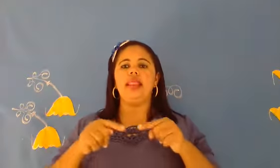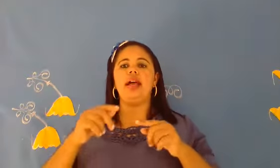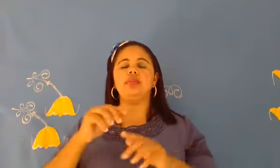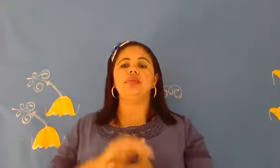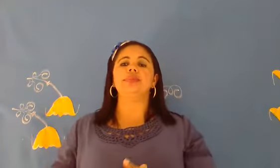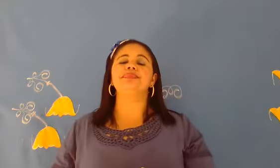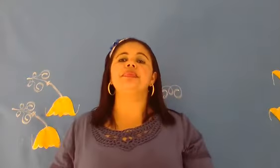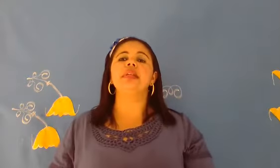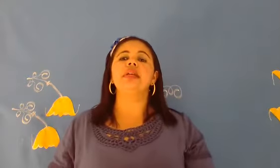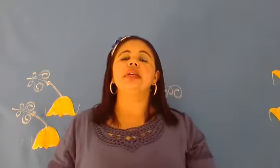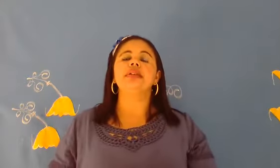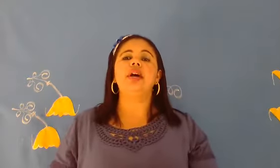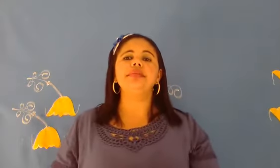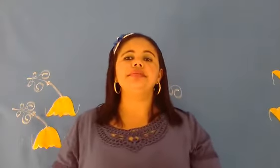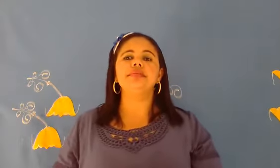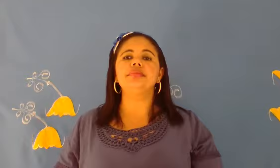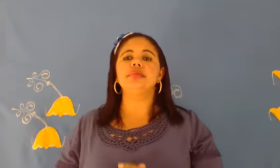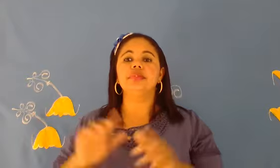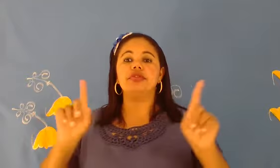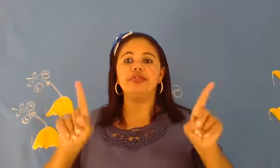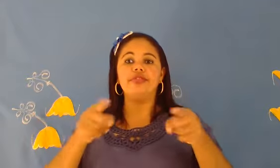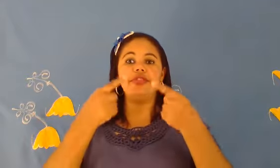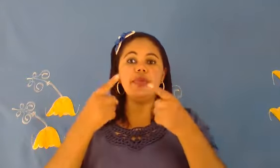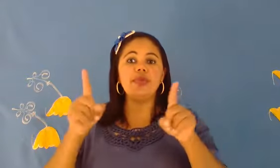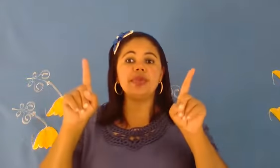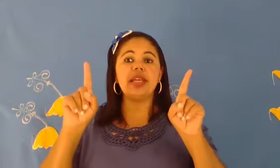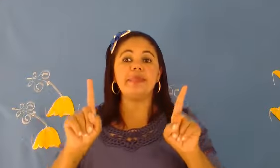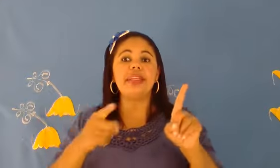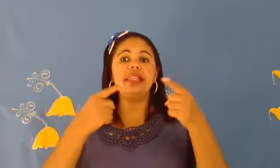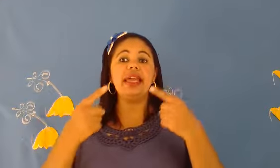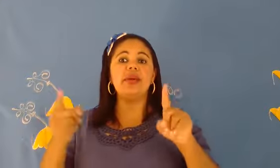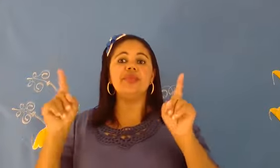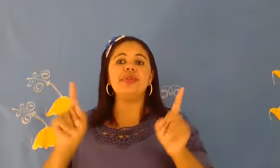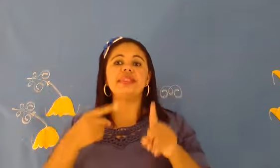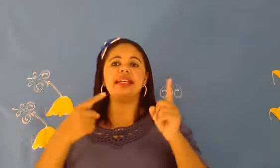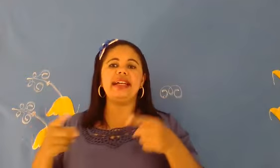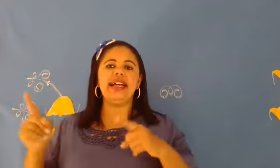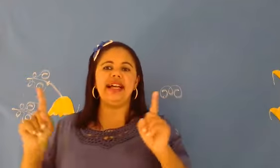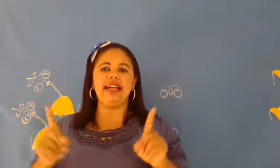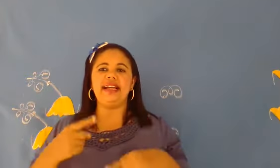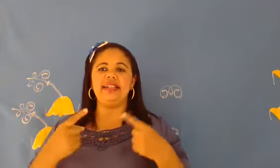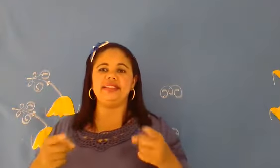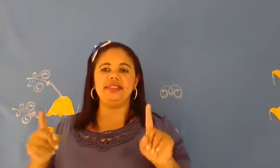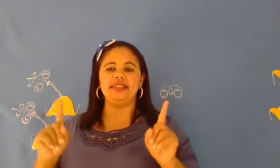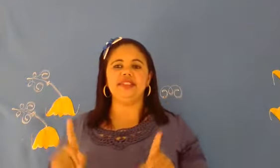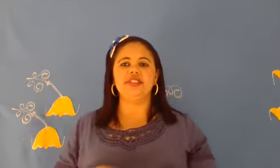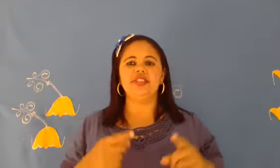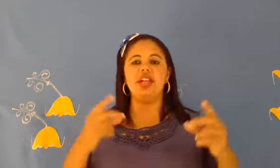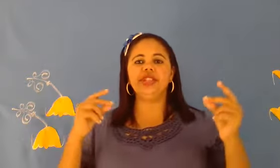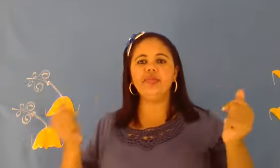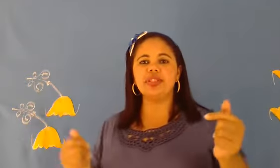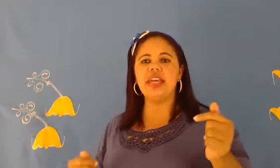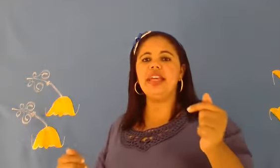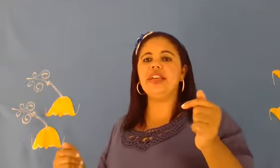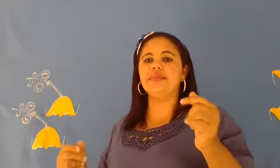Lagoa. Então, vamos aprender a música. Solta a música aí.